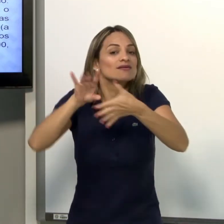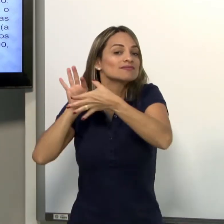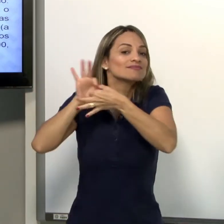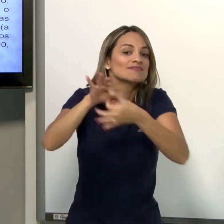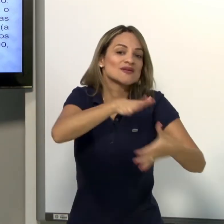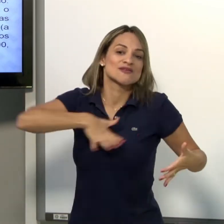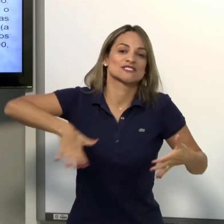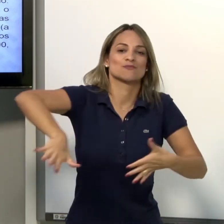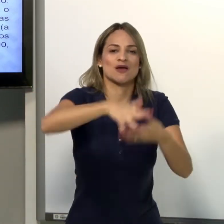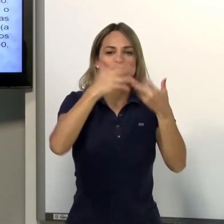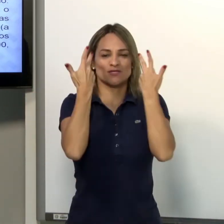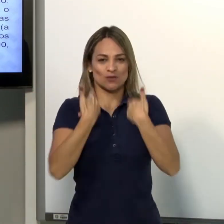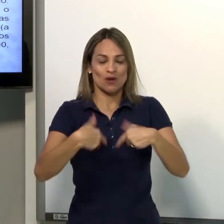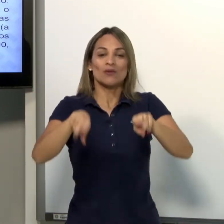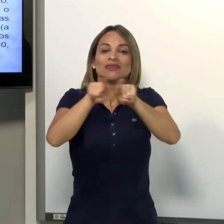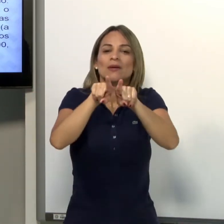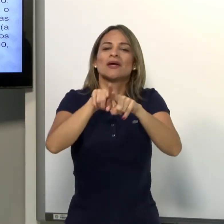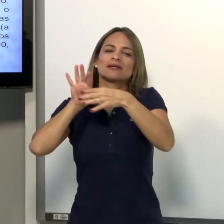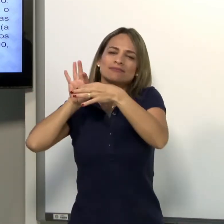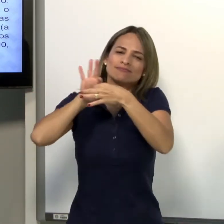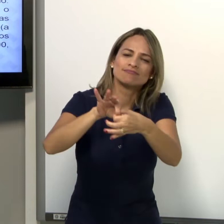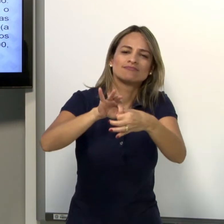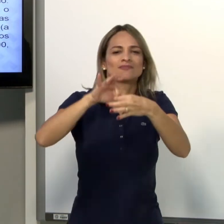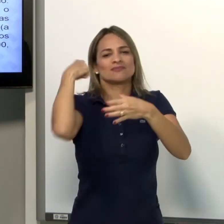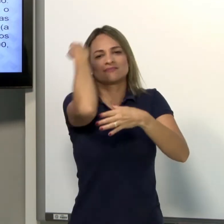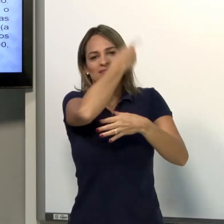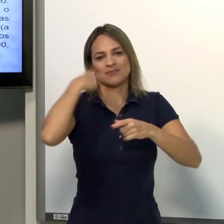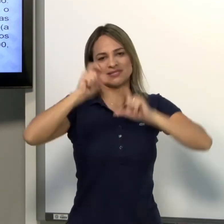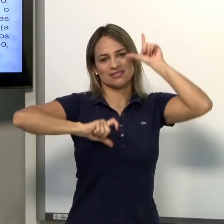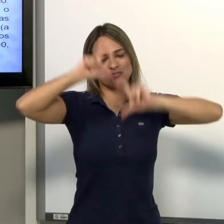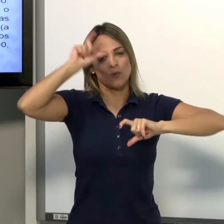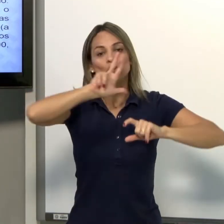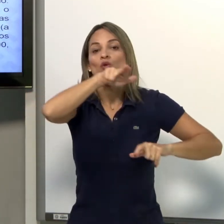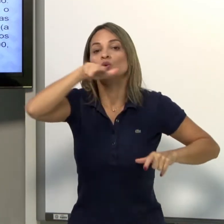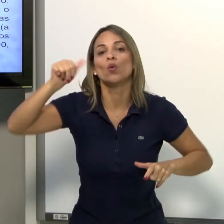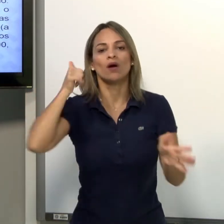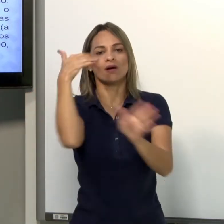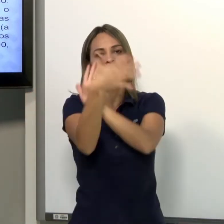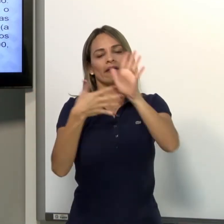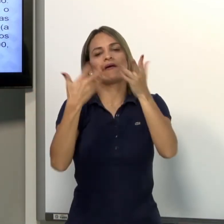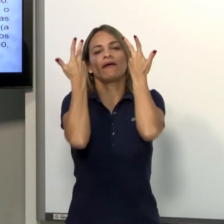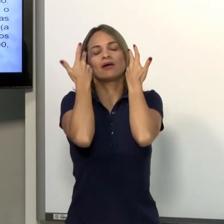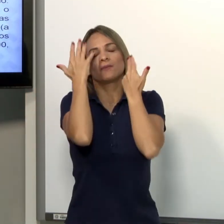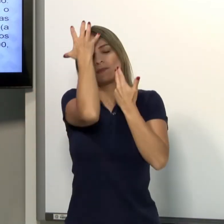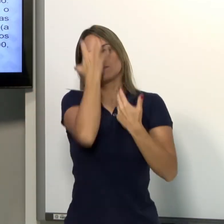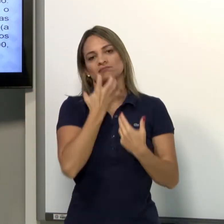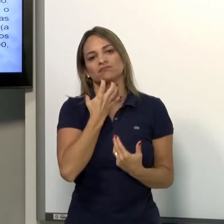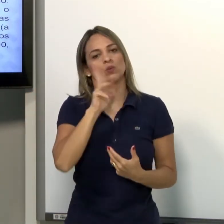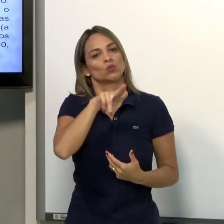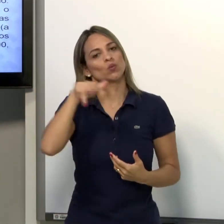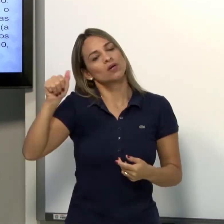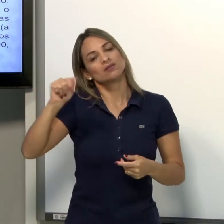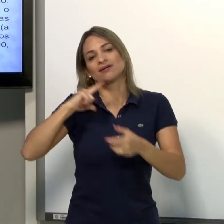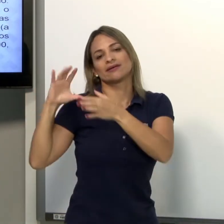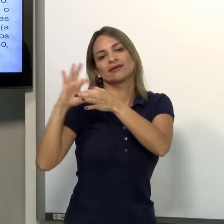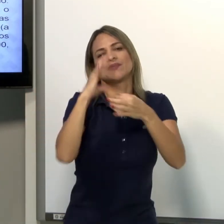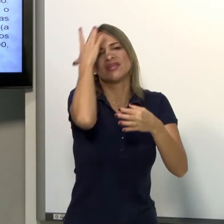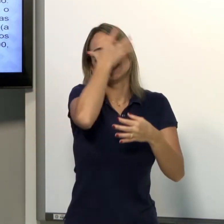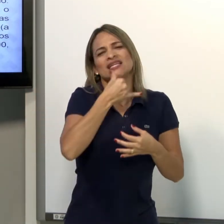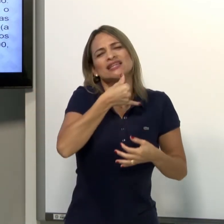expressão também, no espaço, através do contexto, usar expressão. Nunca ficar só sério. Por exemplo,